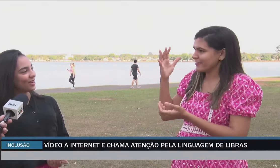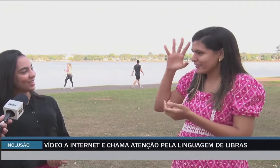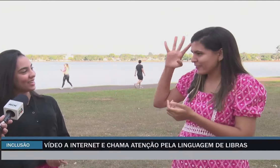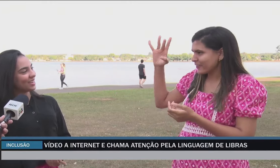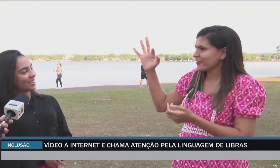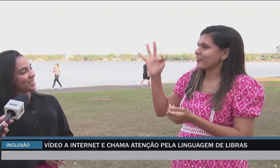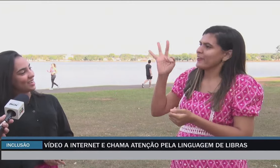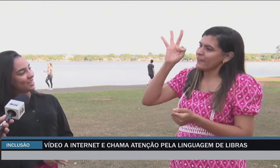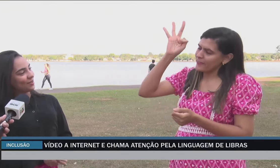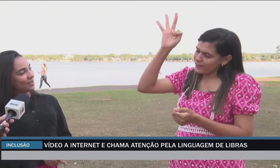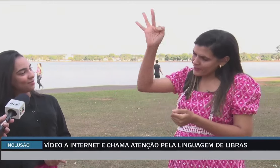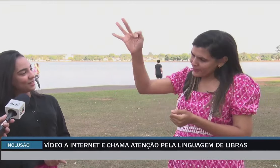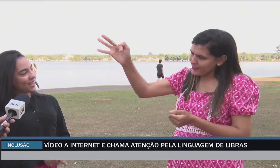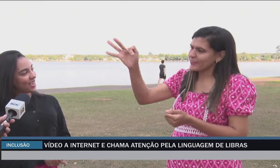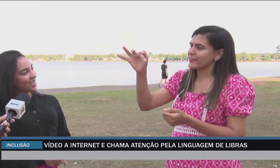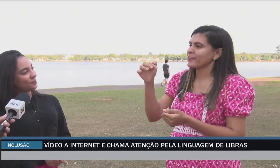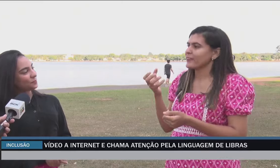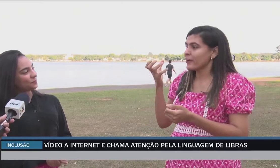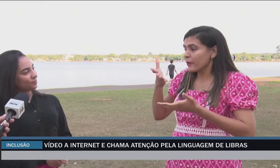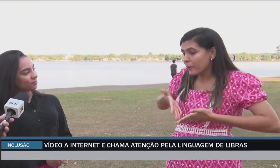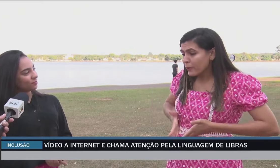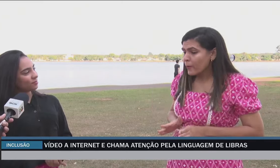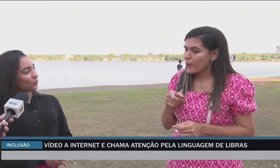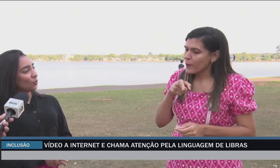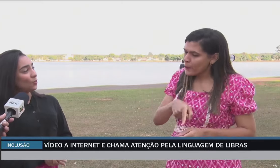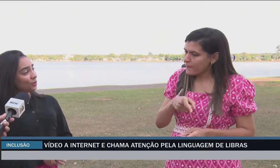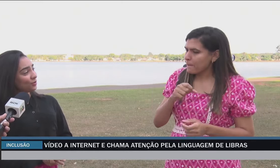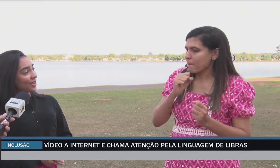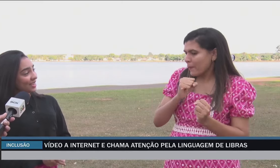que eu engravidei, estou muito feliz.